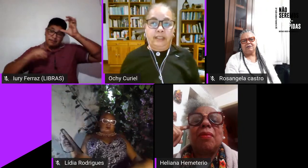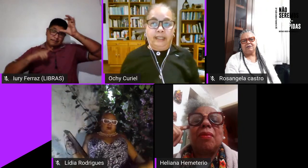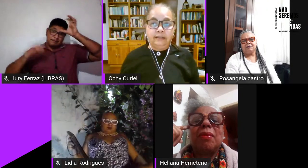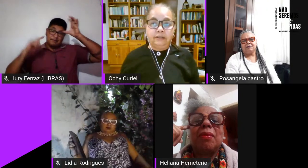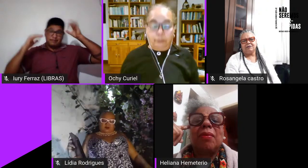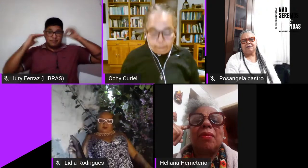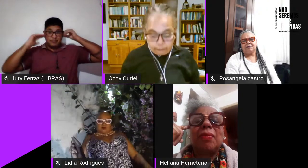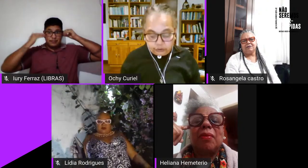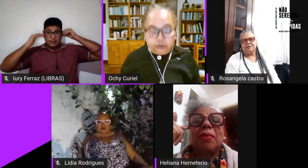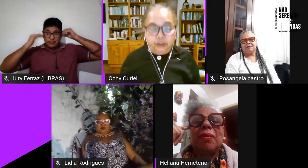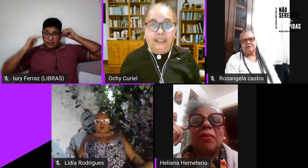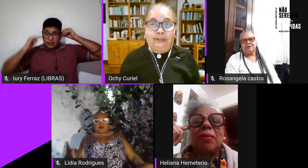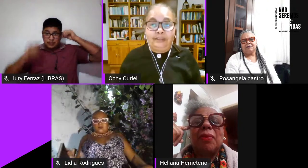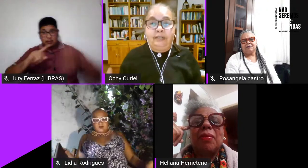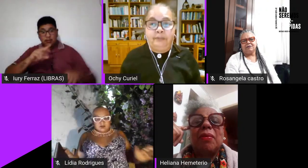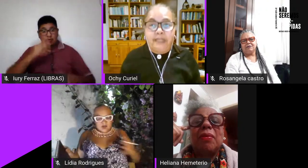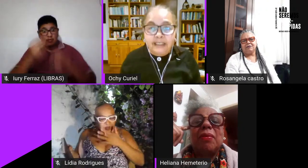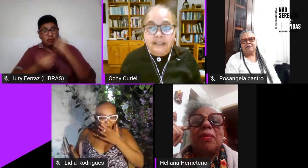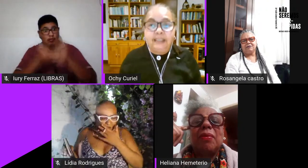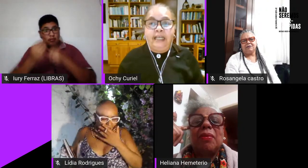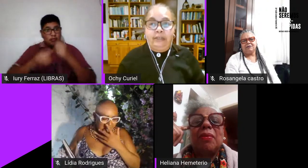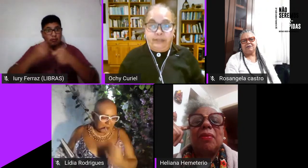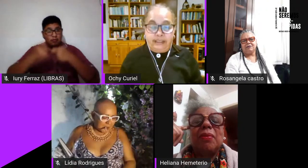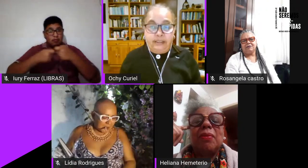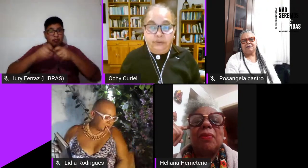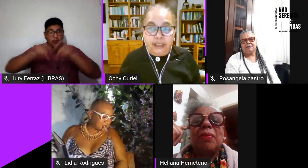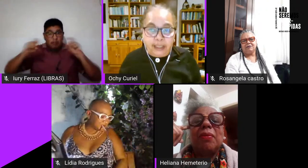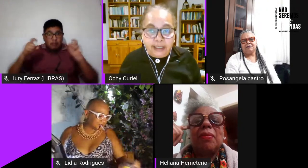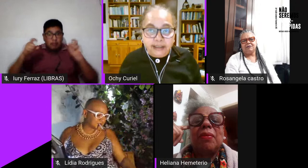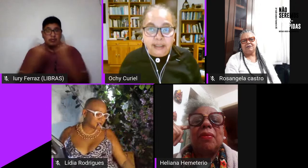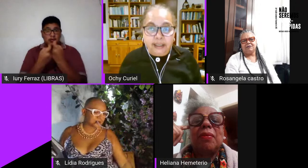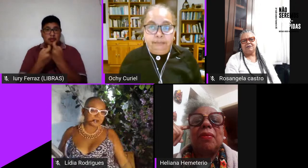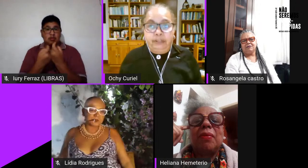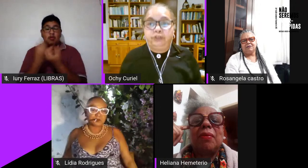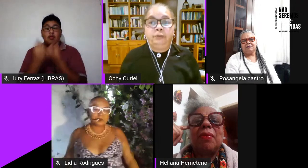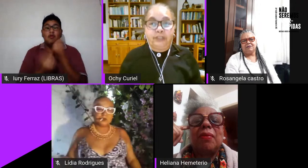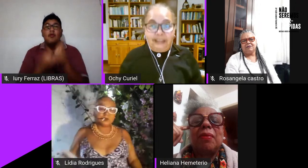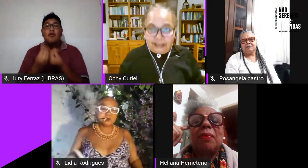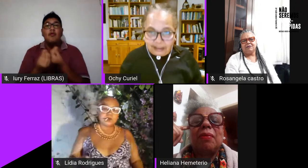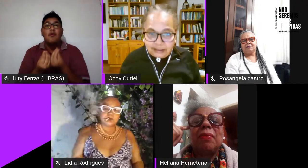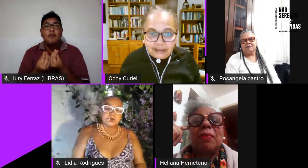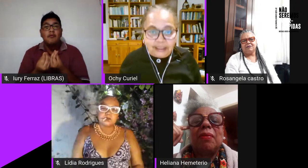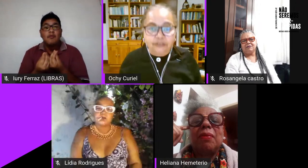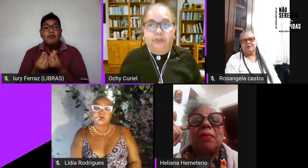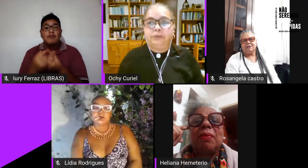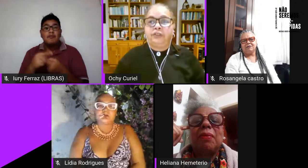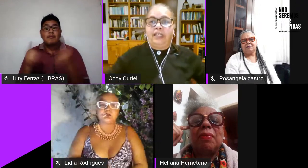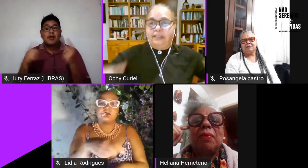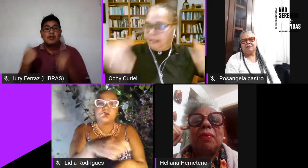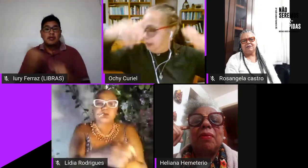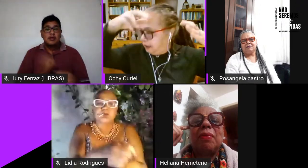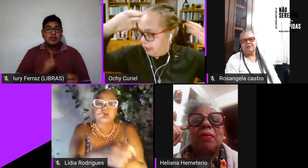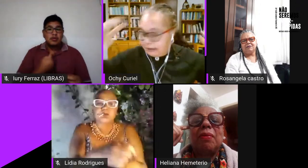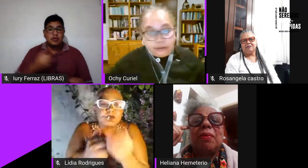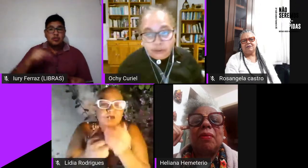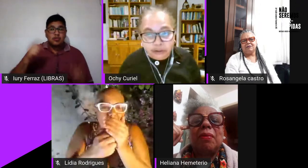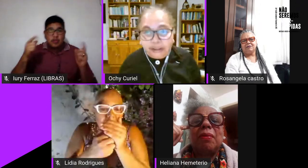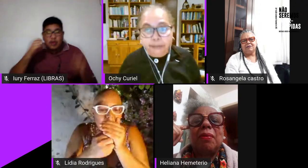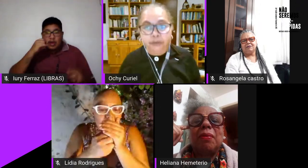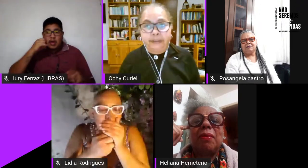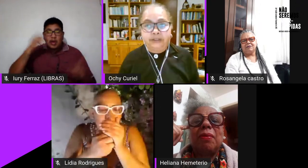heterossexualidade como funciona em nossas vidas em nossas sexualidades mas somos antirracistas somos anti